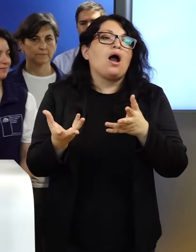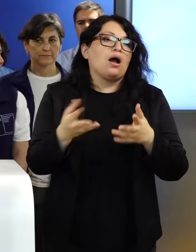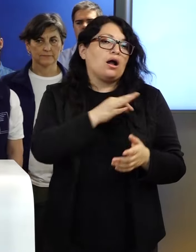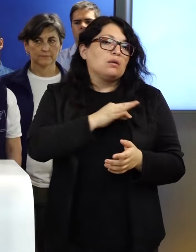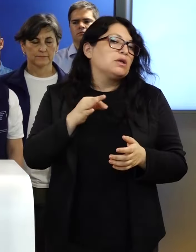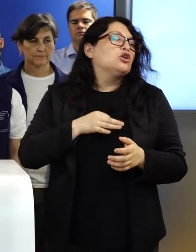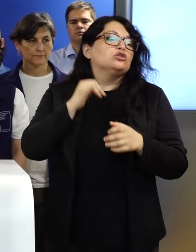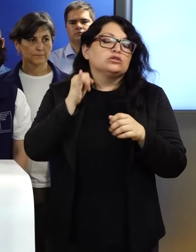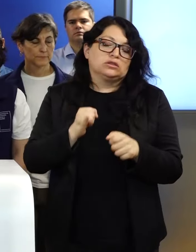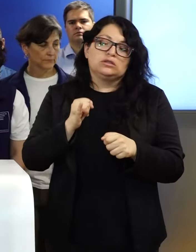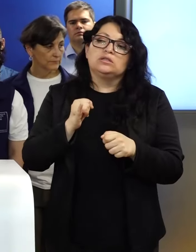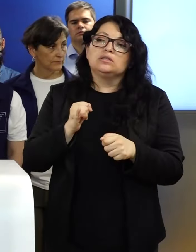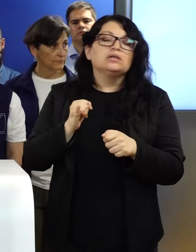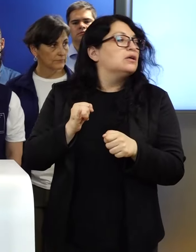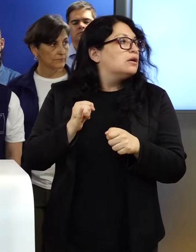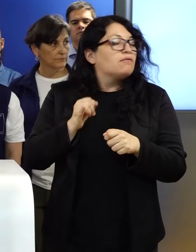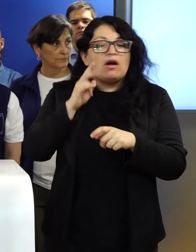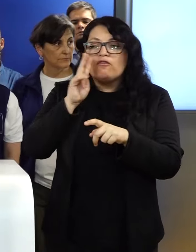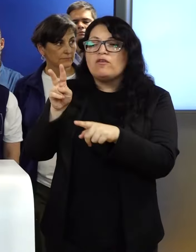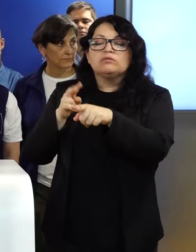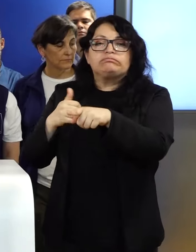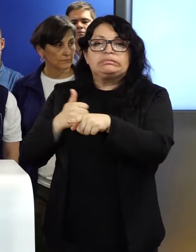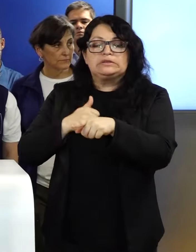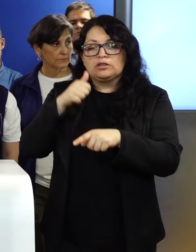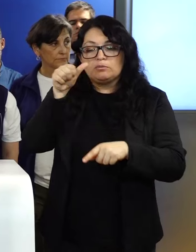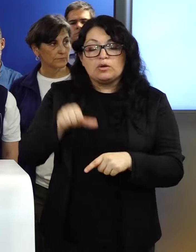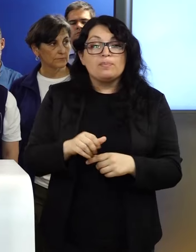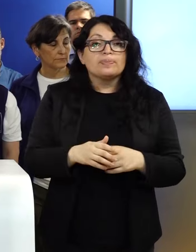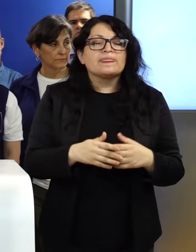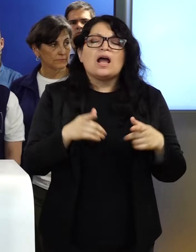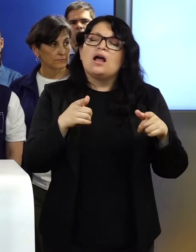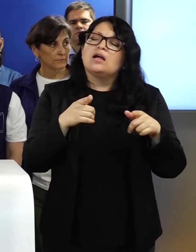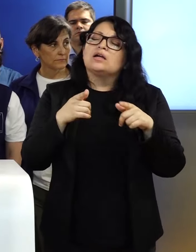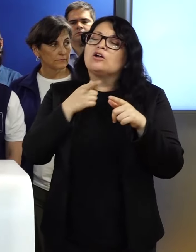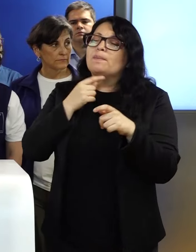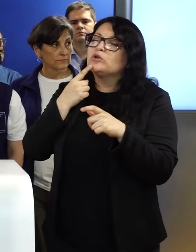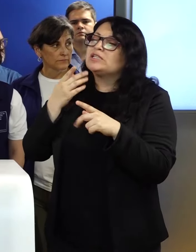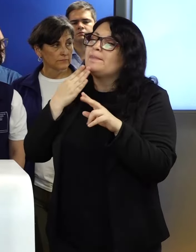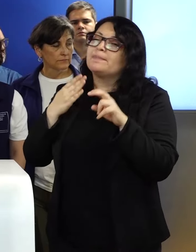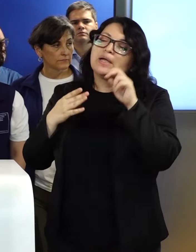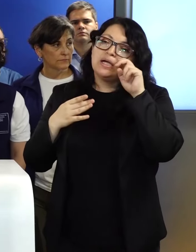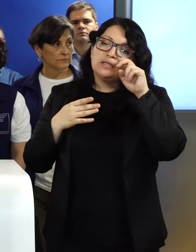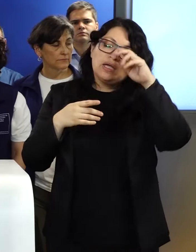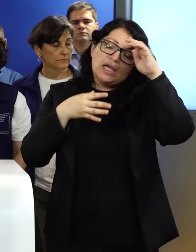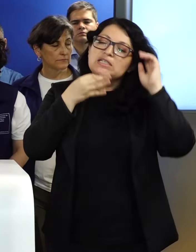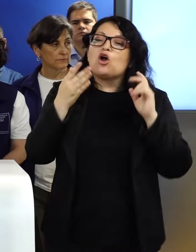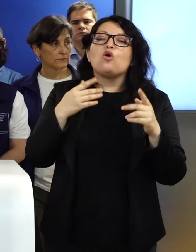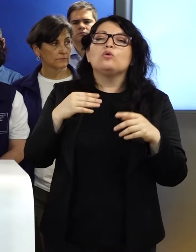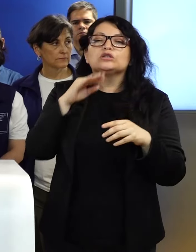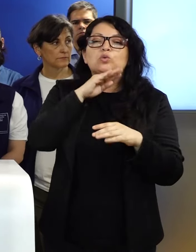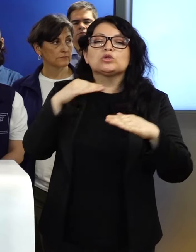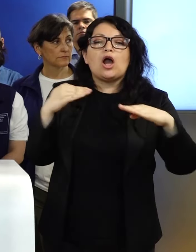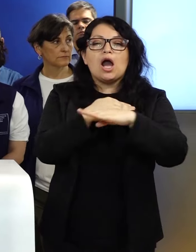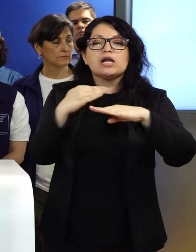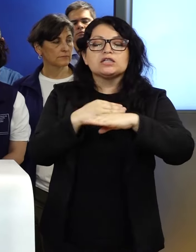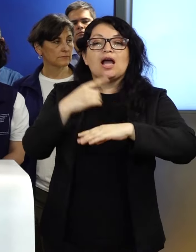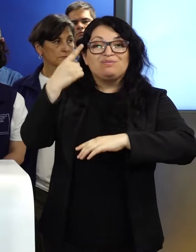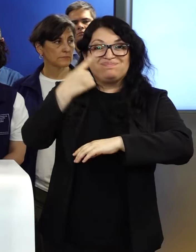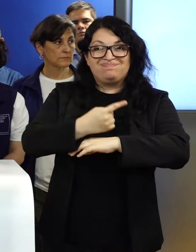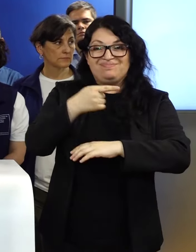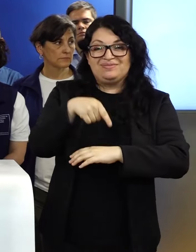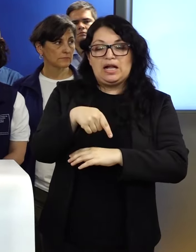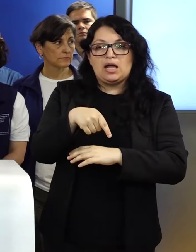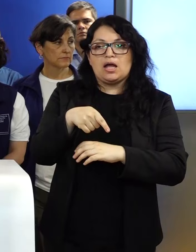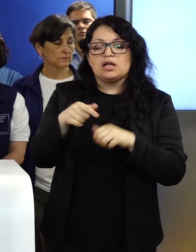caso. Preguntarle también respecto de una denuncia que se ha viralizado respecto del uso de los peajes en principalmente localidades